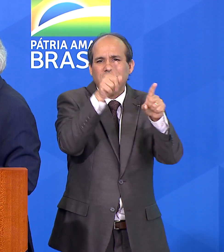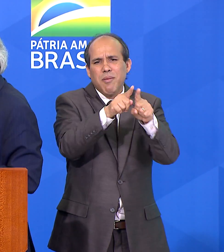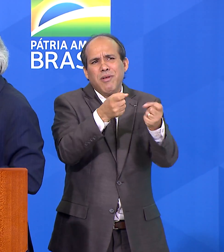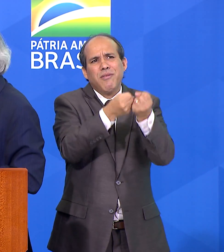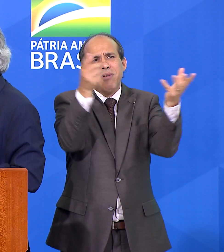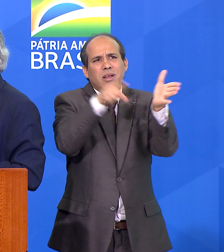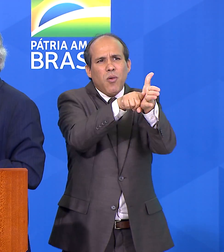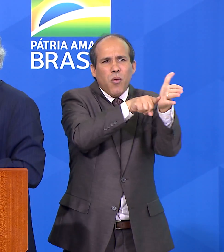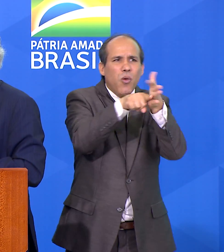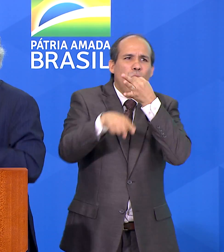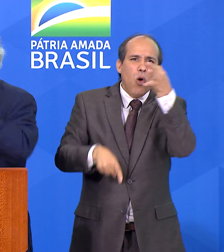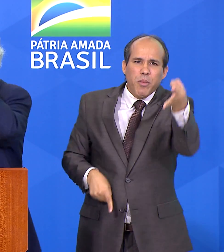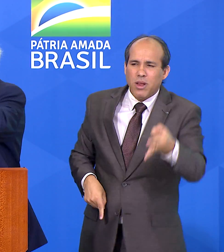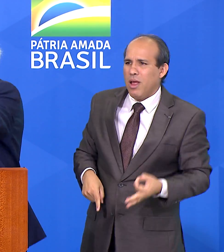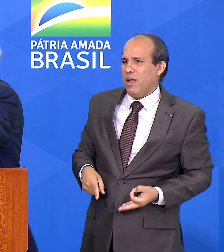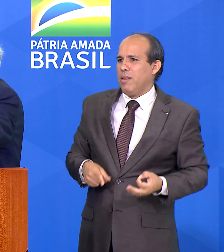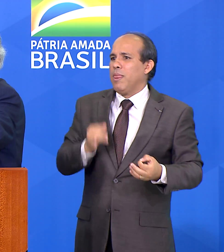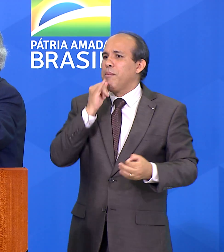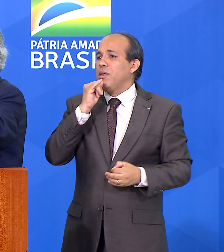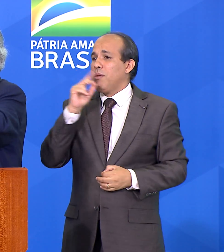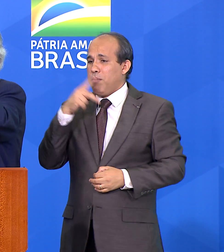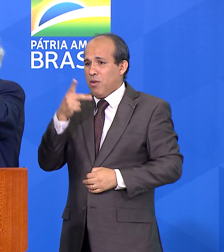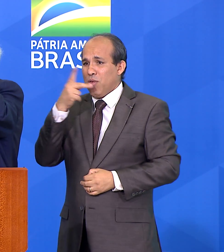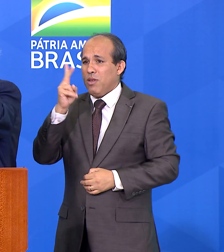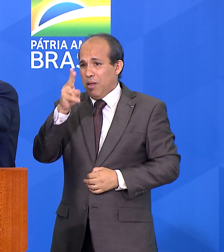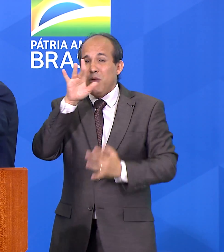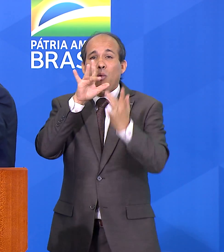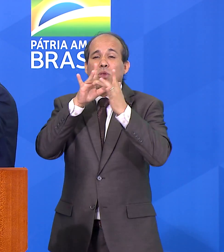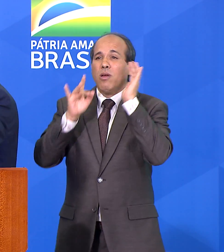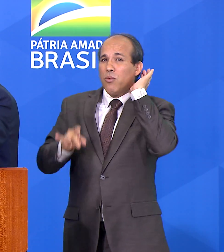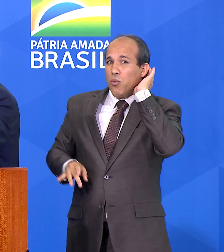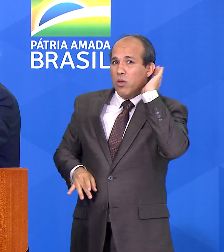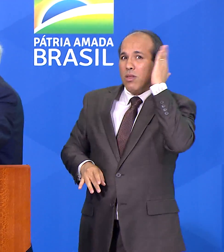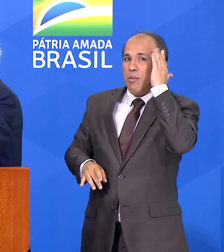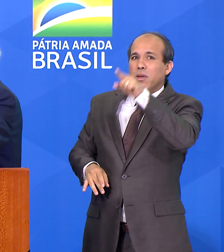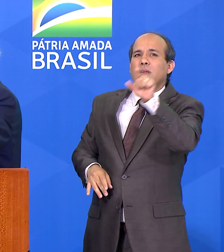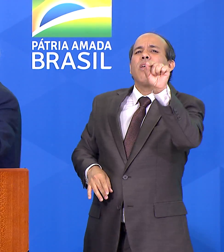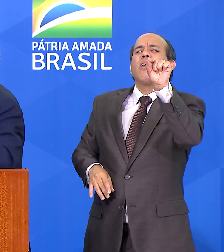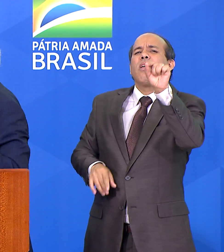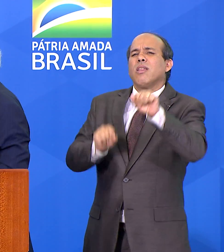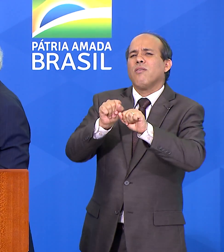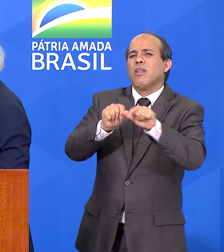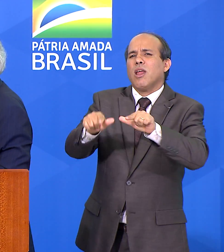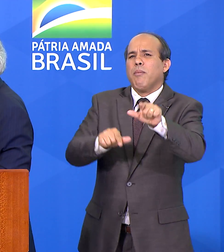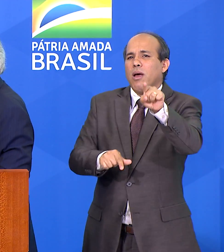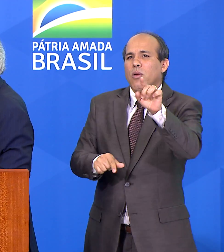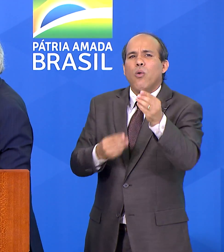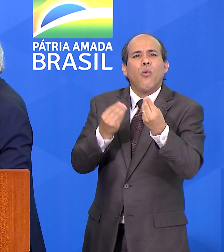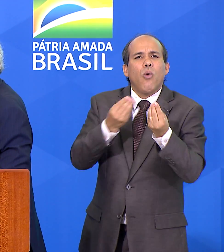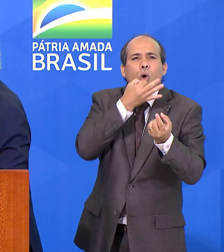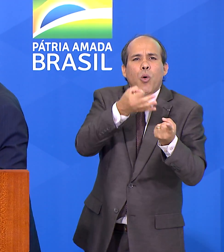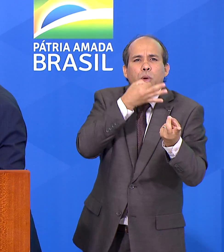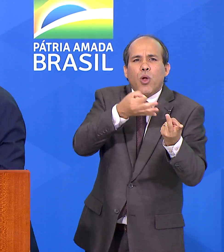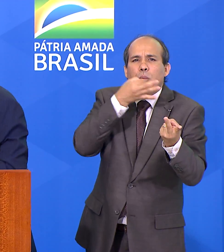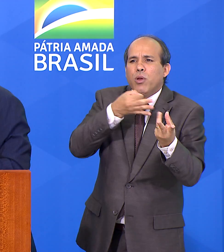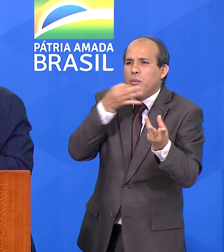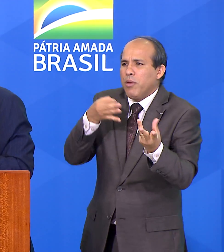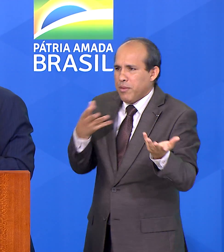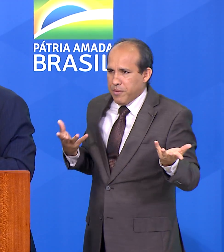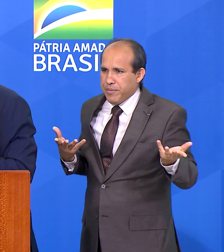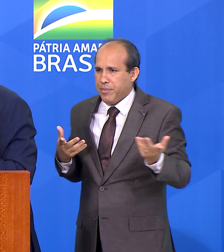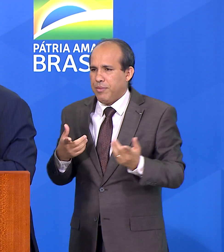Empresários, como o presidente sempre falou, vamos na ponta, vamos escutar quem está trabalhando. Então, o nosso plano, como bem enfatizou